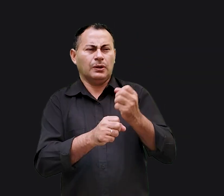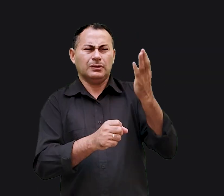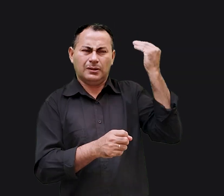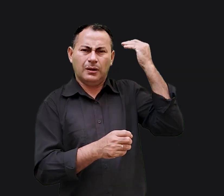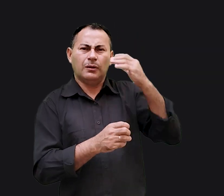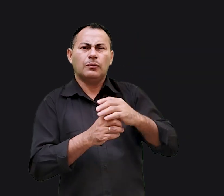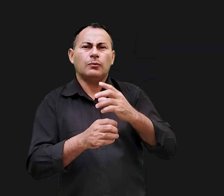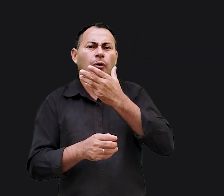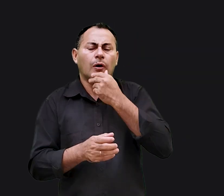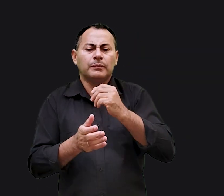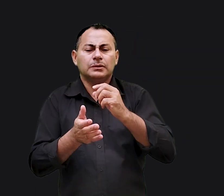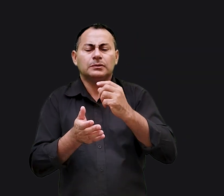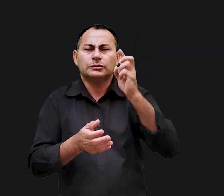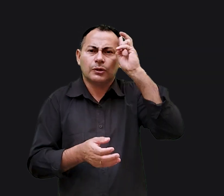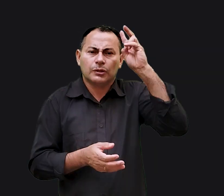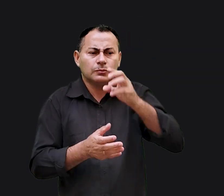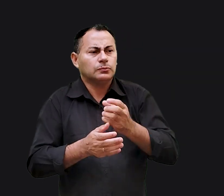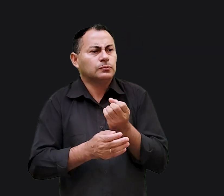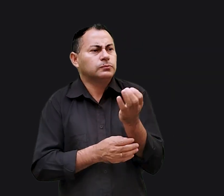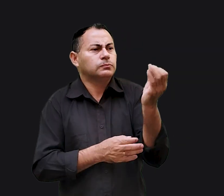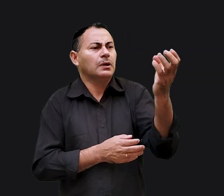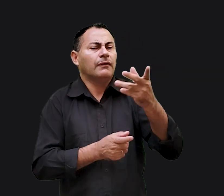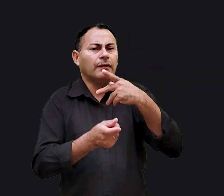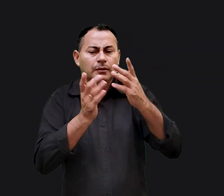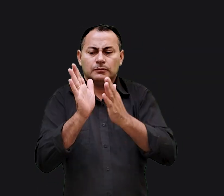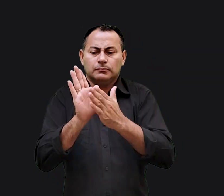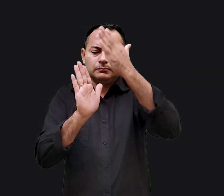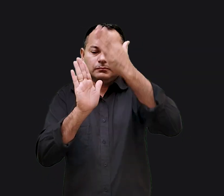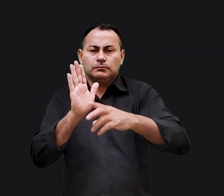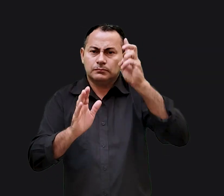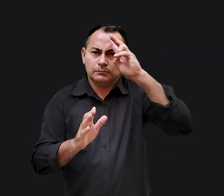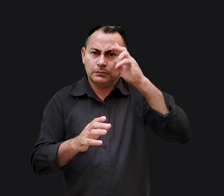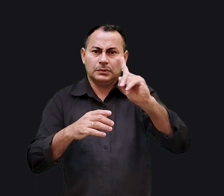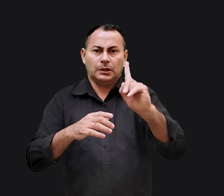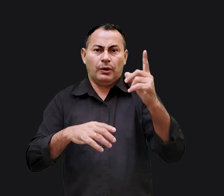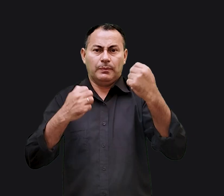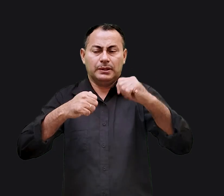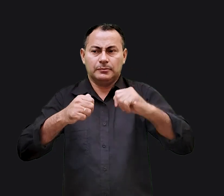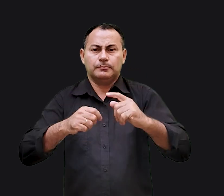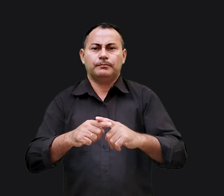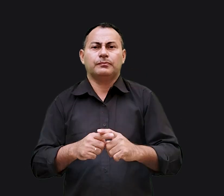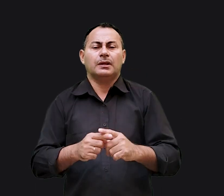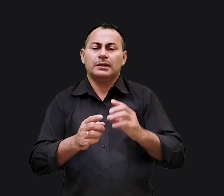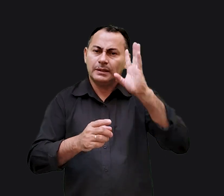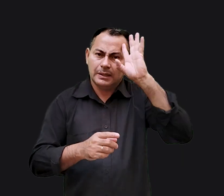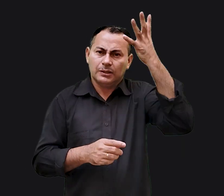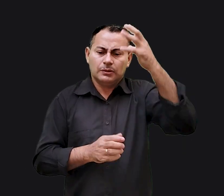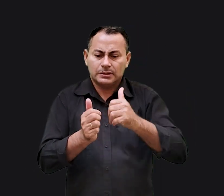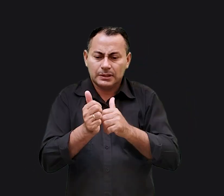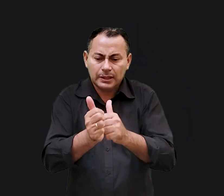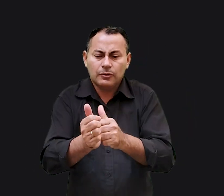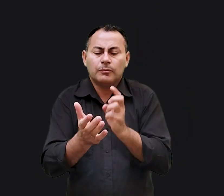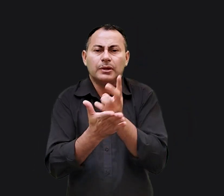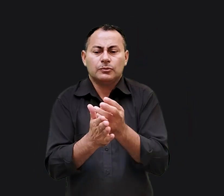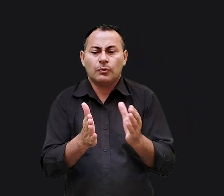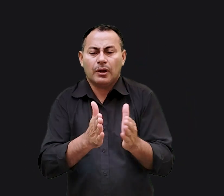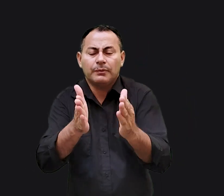Anos atrás, um historiador fez uma viagem para provar que o relato histórico da Bíblia não era preciso. Ele decidiu seguir a mesma